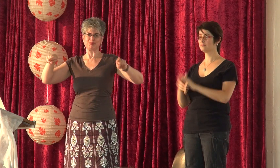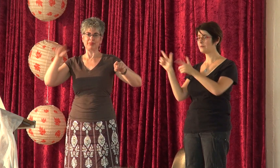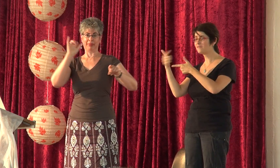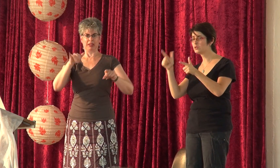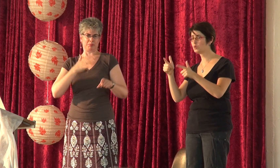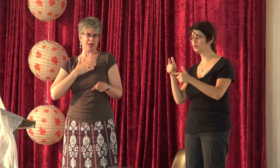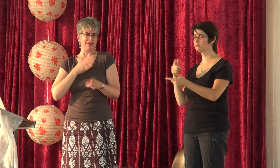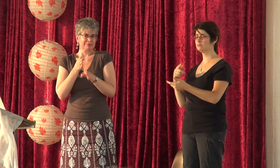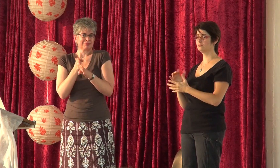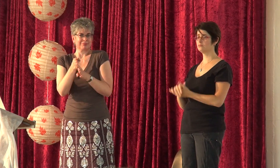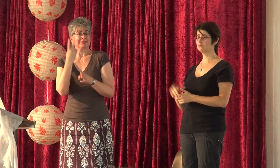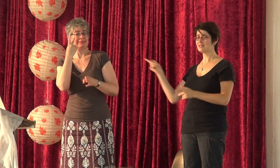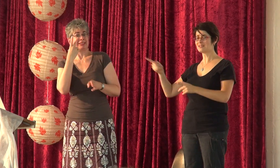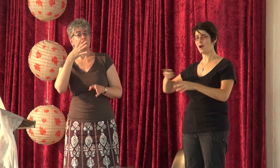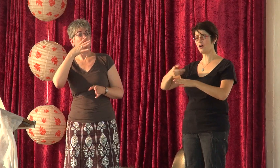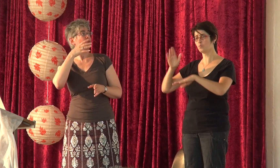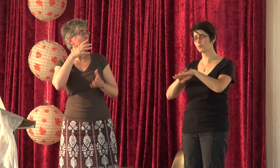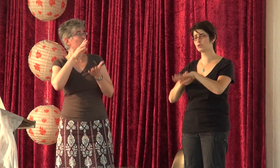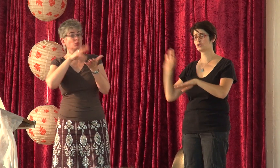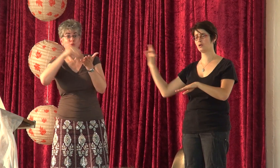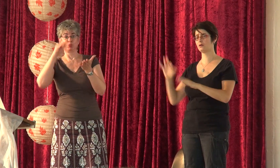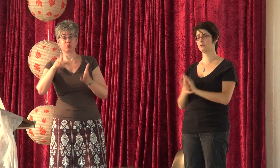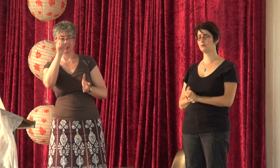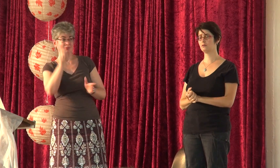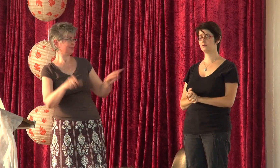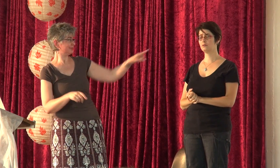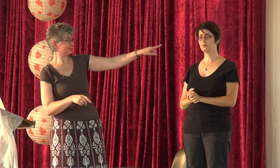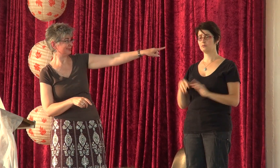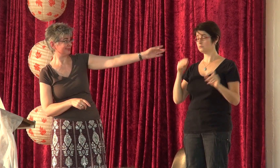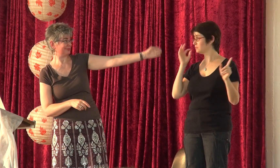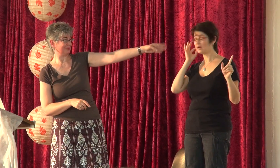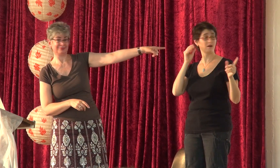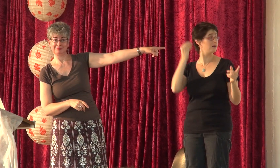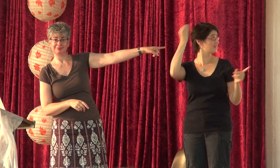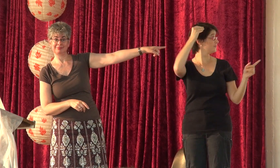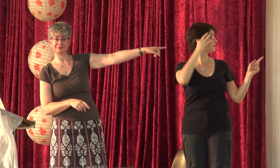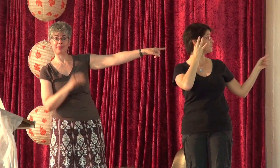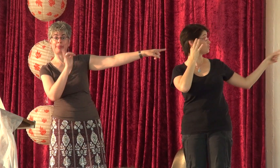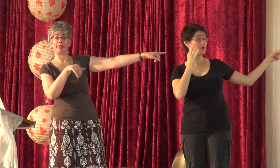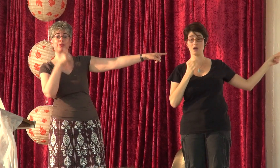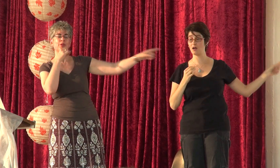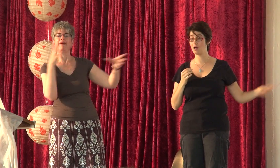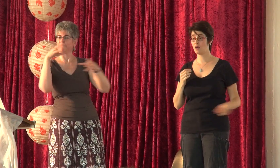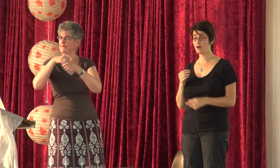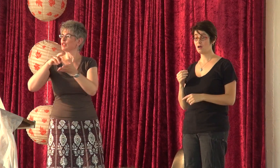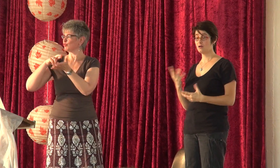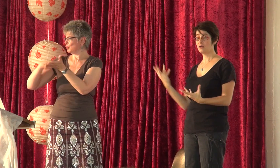הסימנים, גם בלצאות וידאו זו מופיעות שלי זו תלמידה